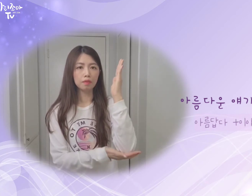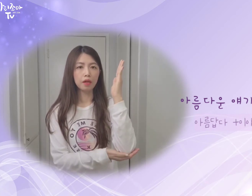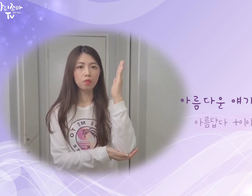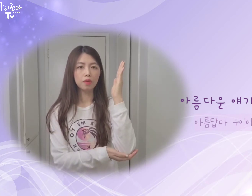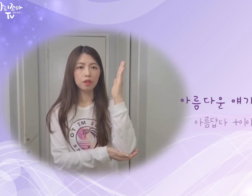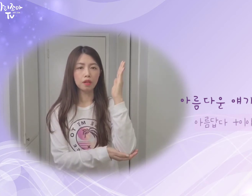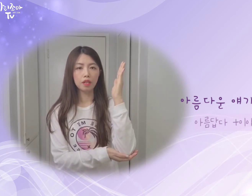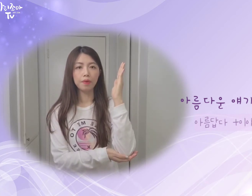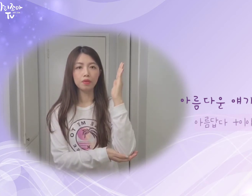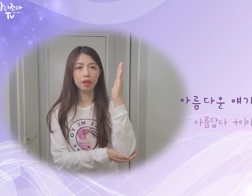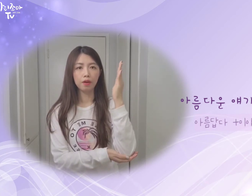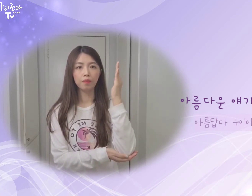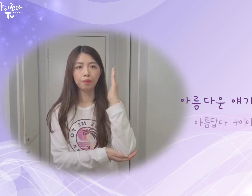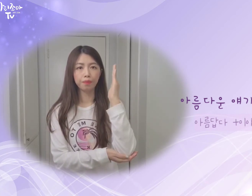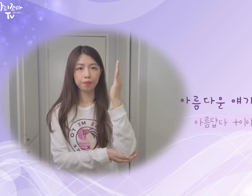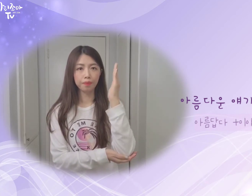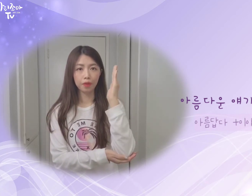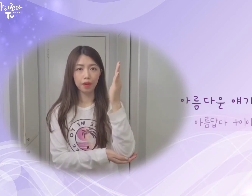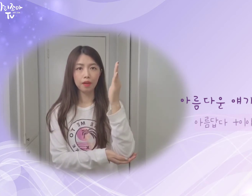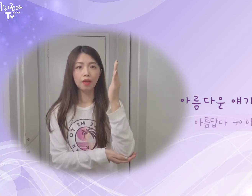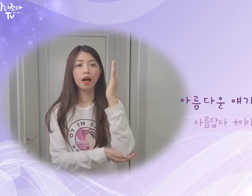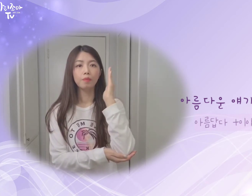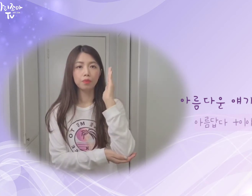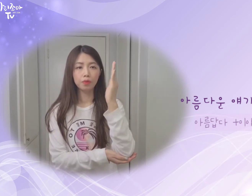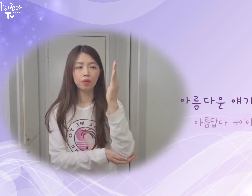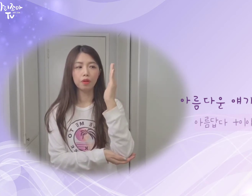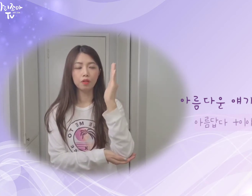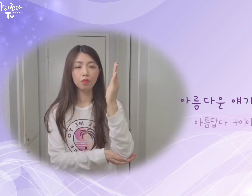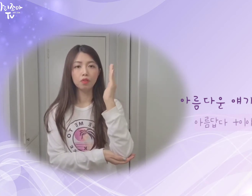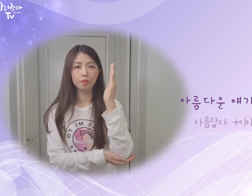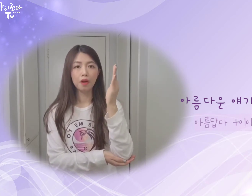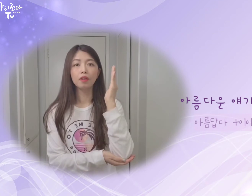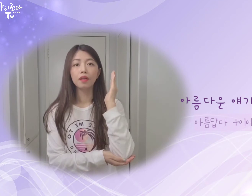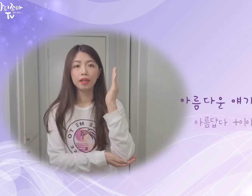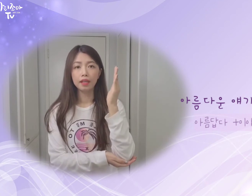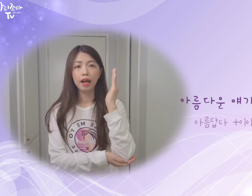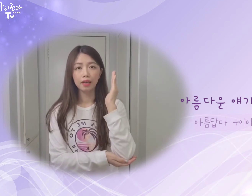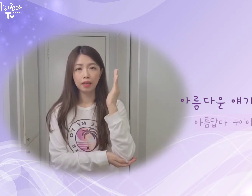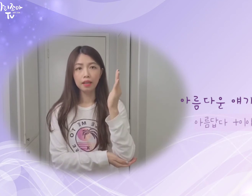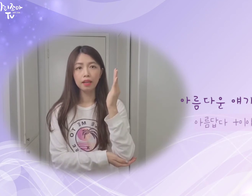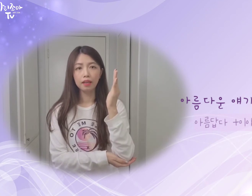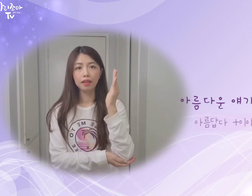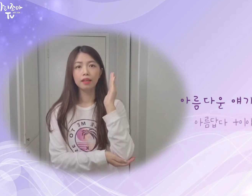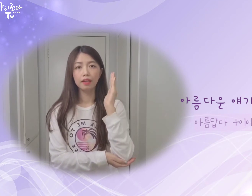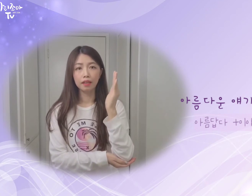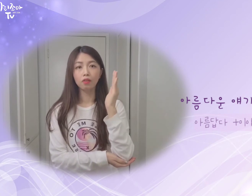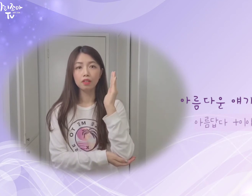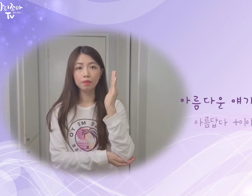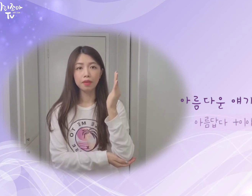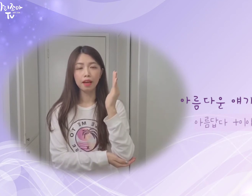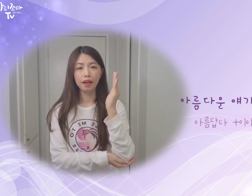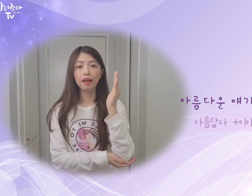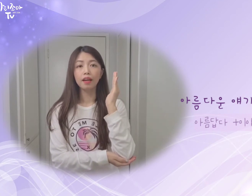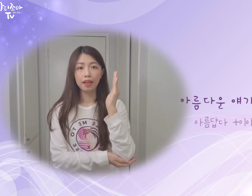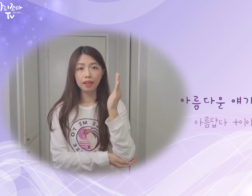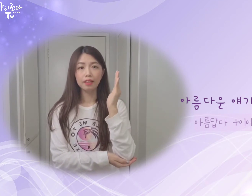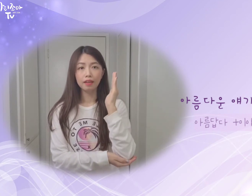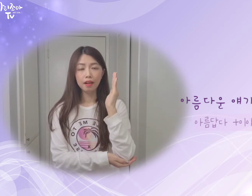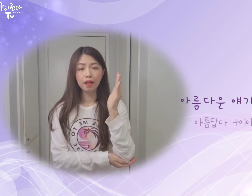팔꿈치를 이렇게 잡아주세요. 이렇게. 앞으로 이렇게 쳐주시면 이야기. 이런 뜻입니다. 얘기들을